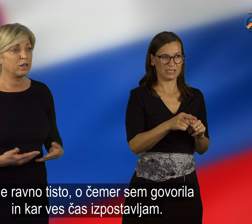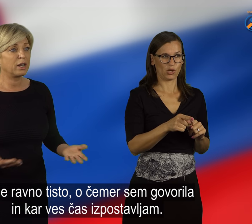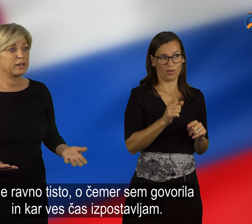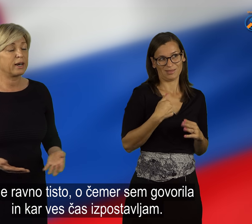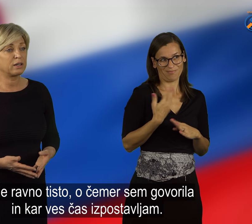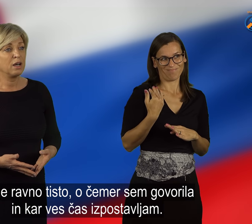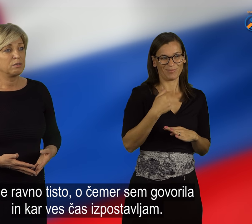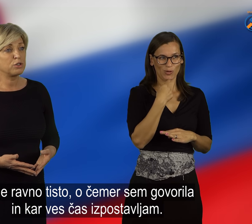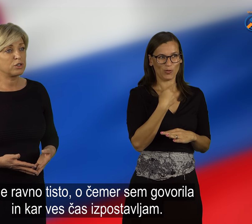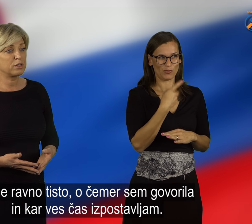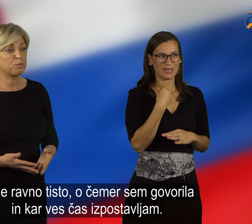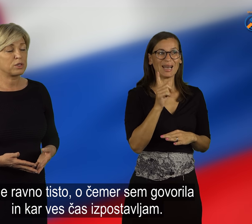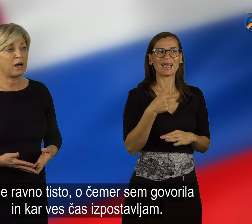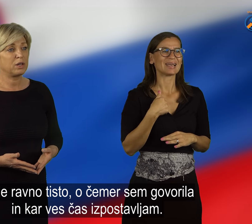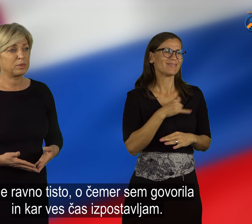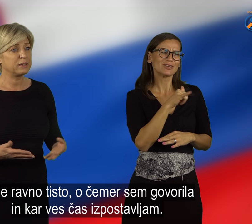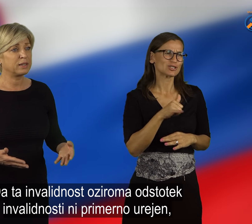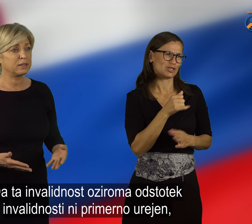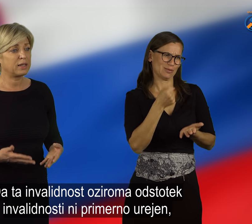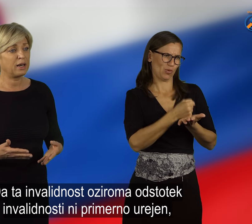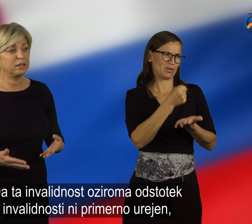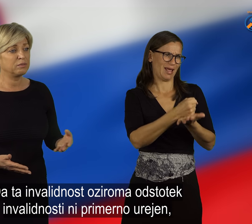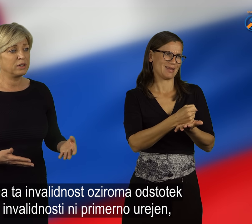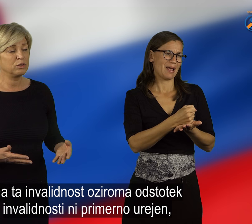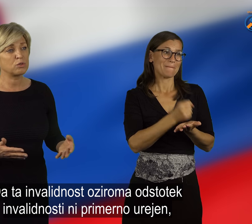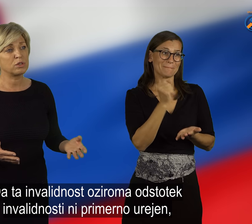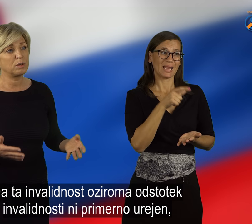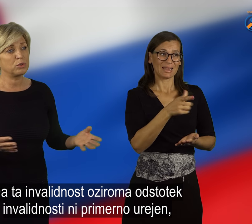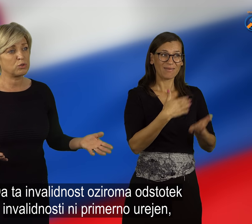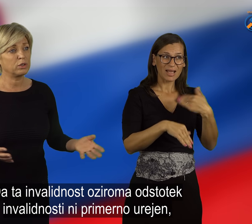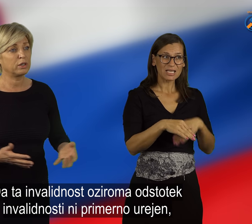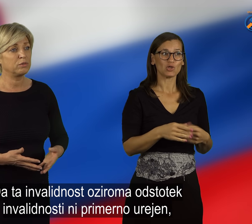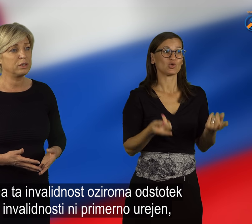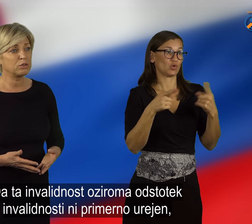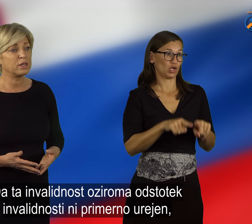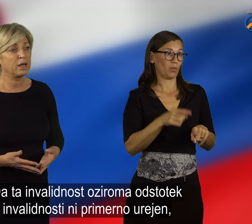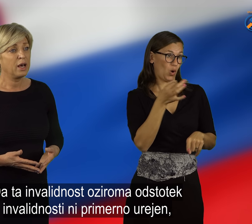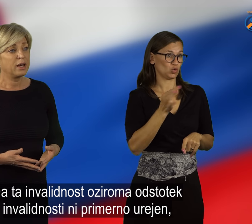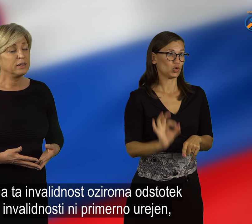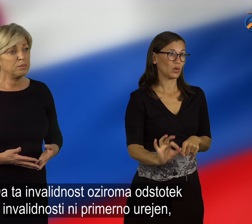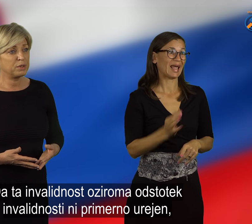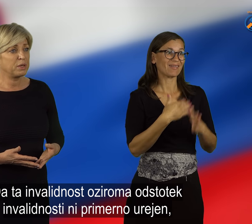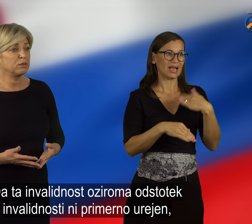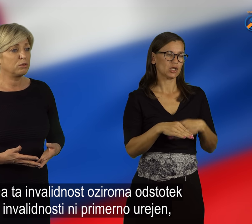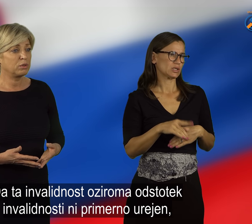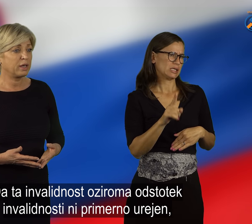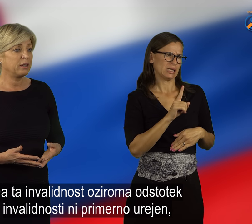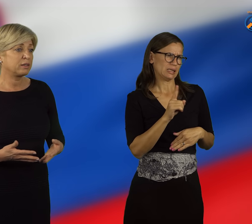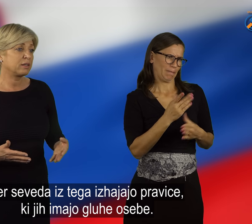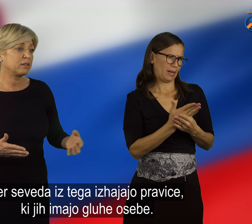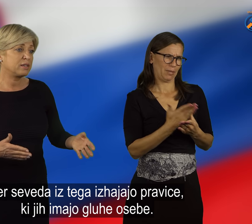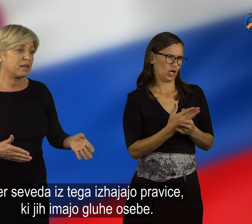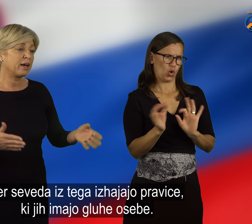sem govorila in kar vščas izpostavljamo. Da ta invalidnost oziroma odstotek invalidnosti ni primerno